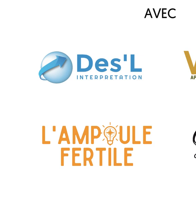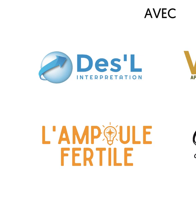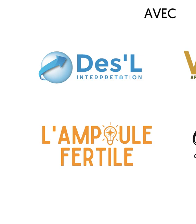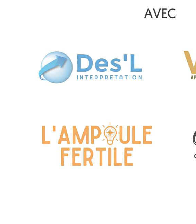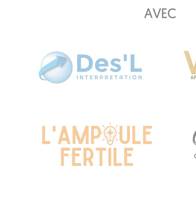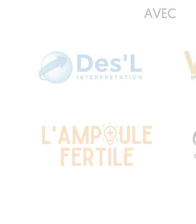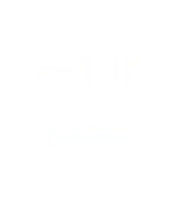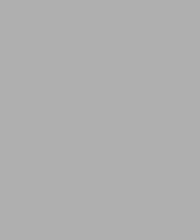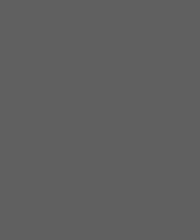Merci. Merci. Merci. Merci.